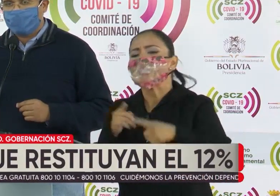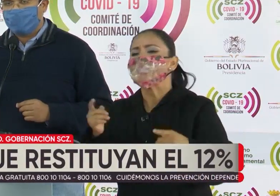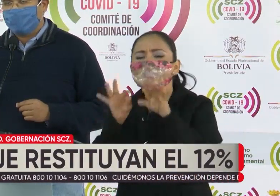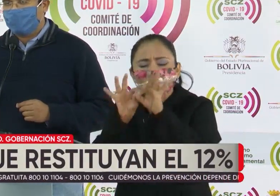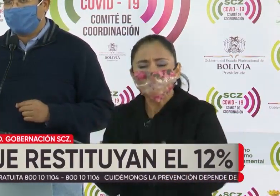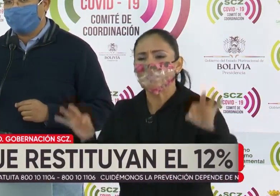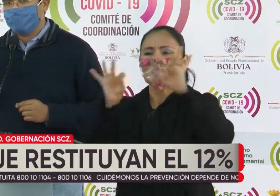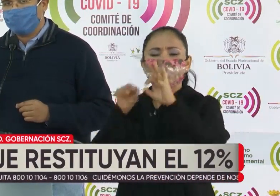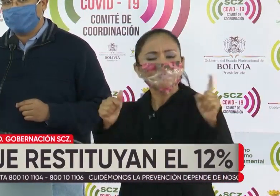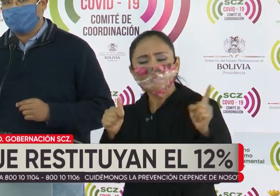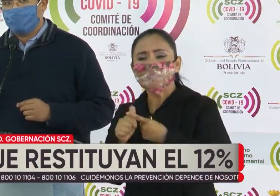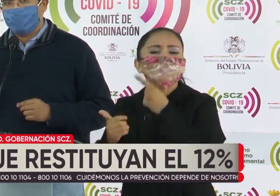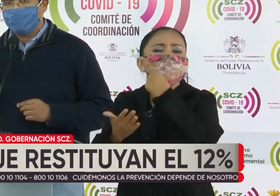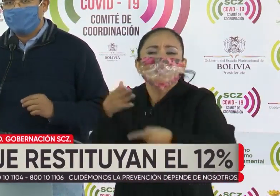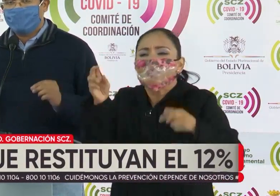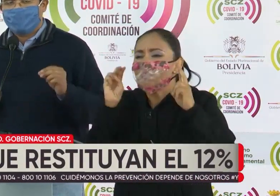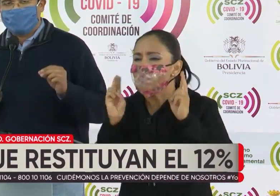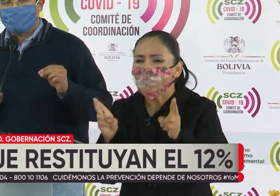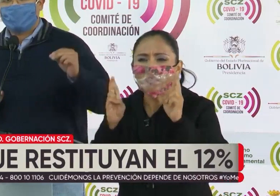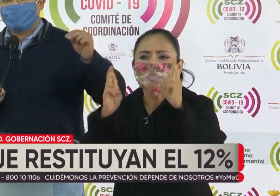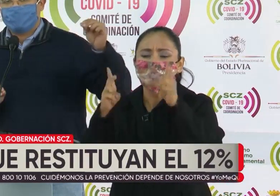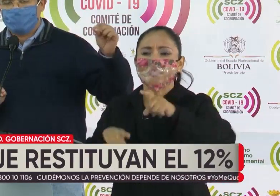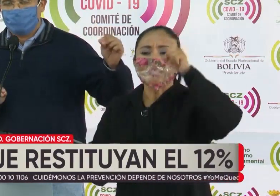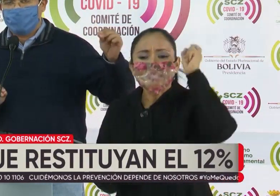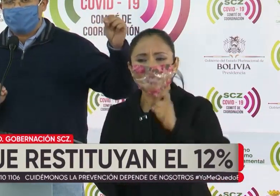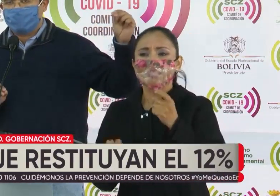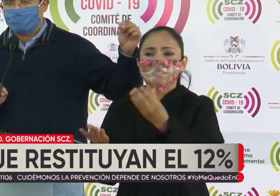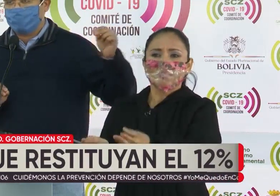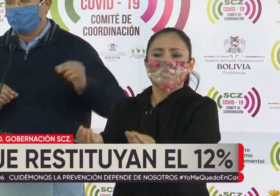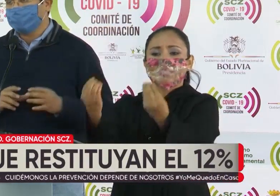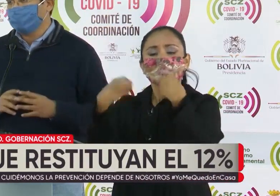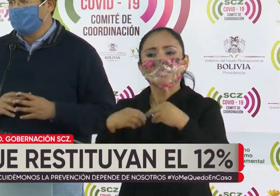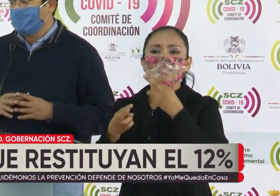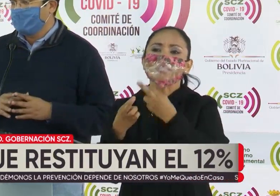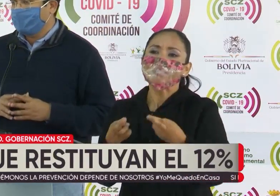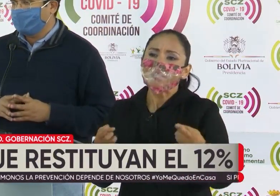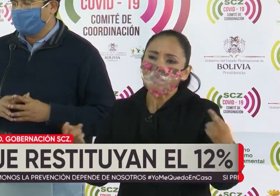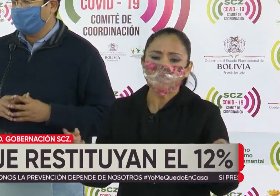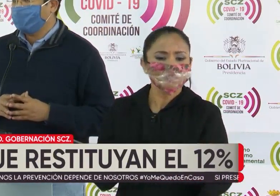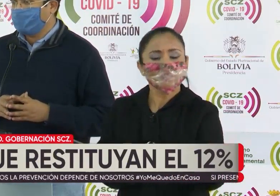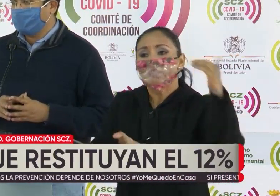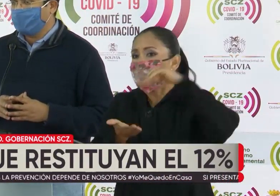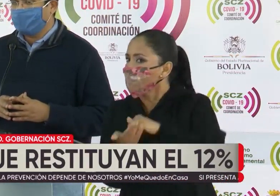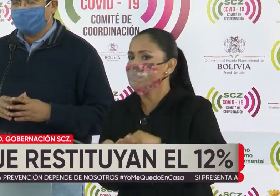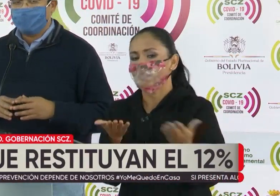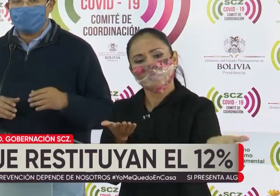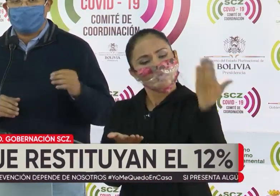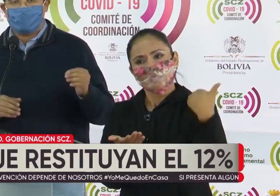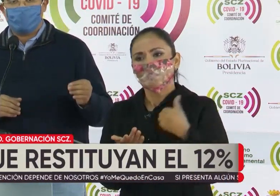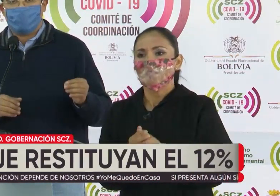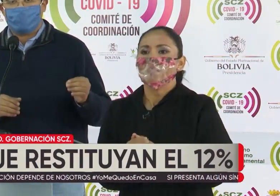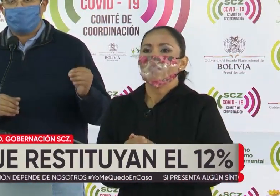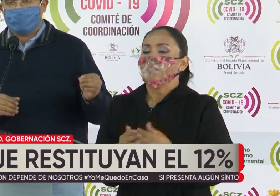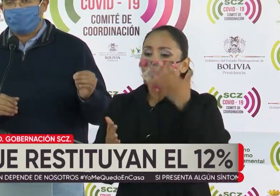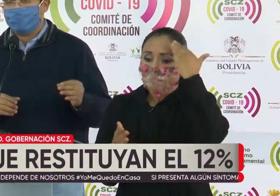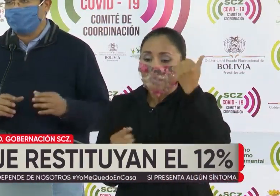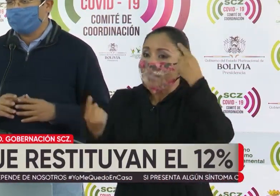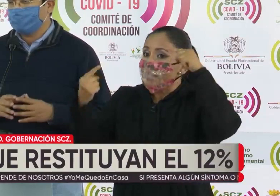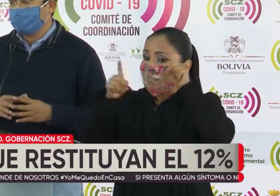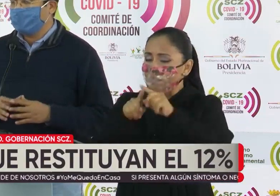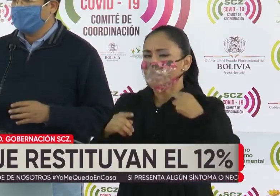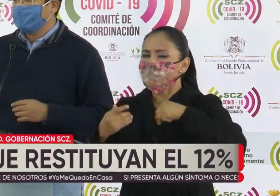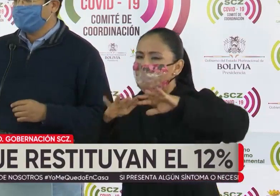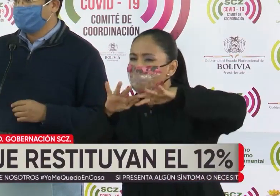lo que es apremiante ahora es que se restituyan esos recursos confiscados ilegalmente, que de acuerdo a nuestras